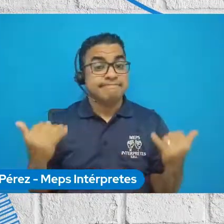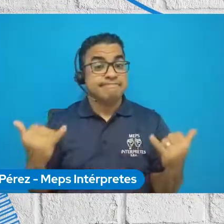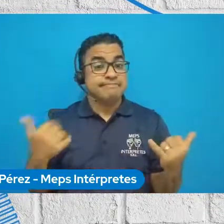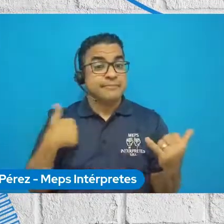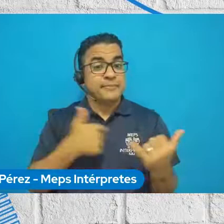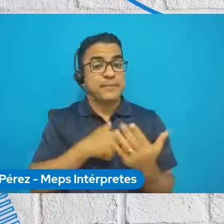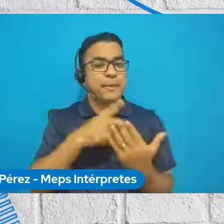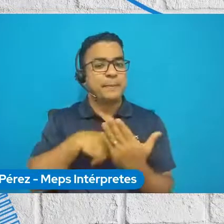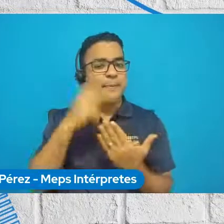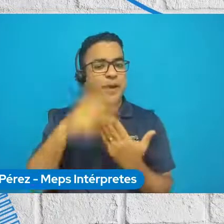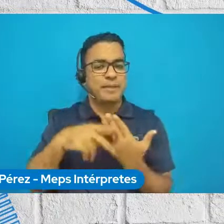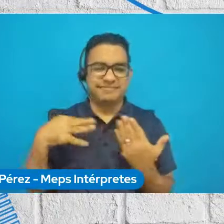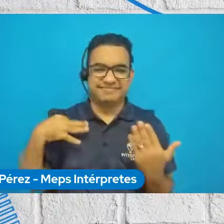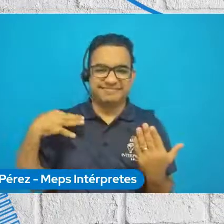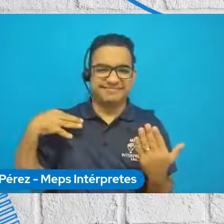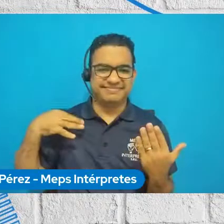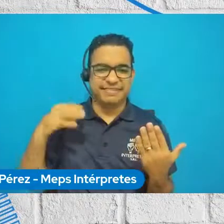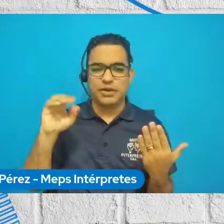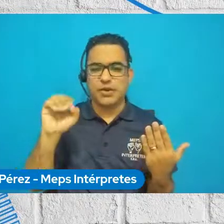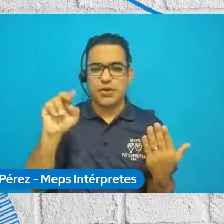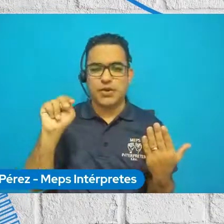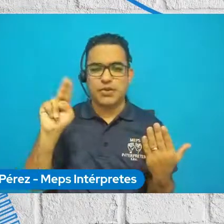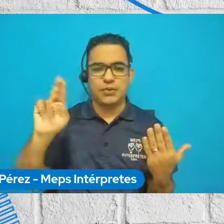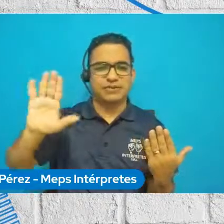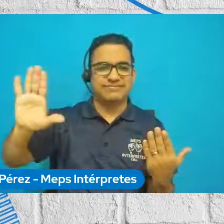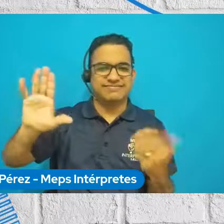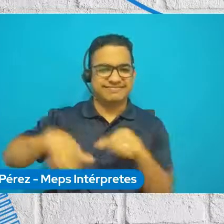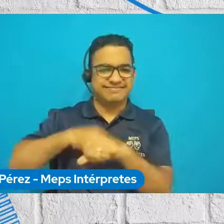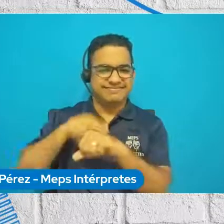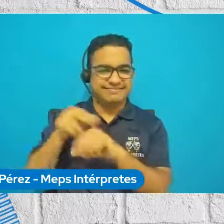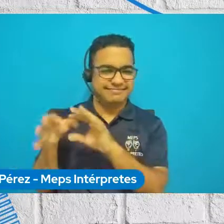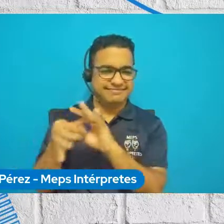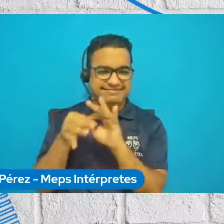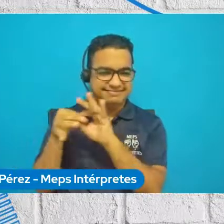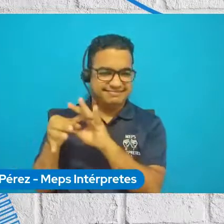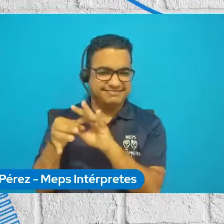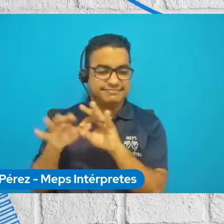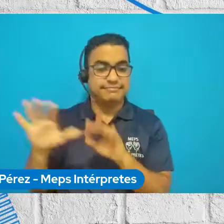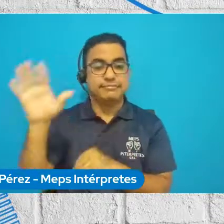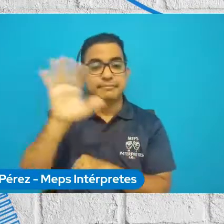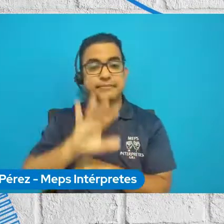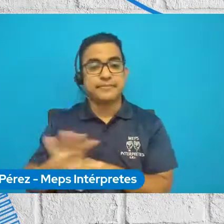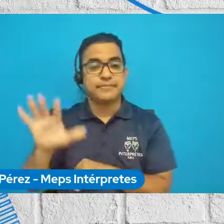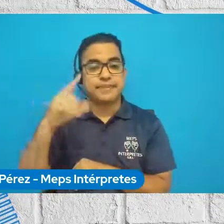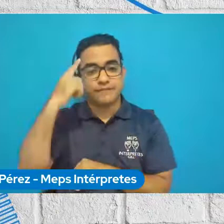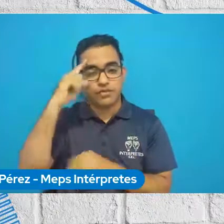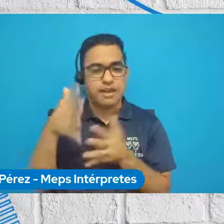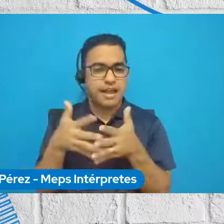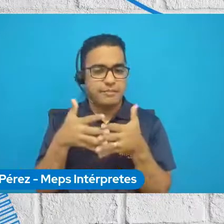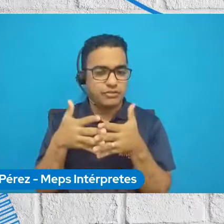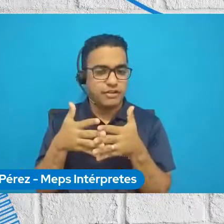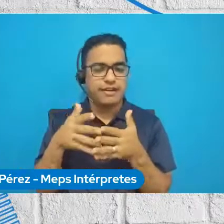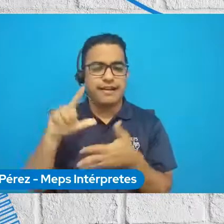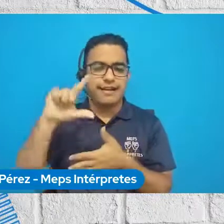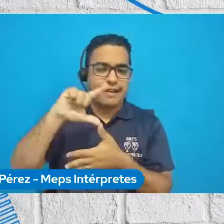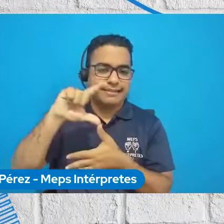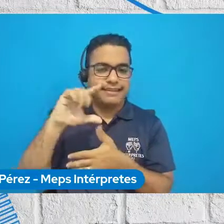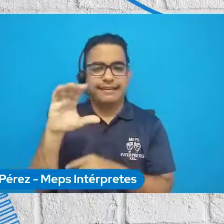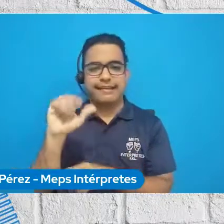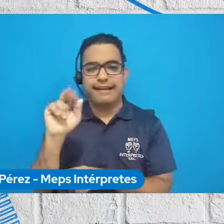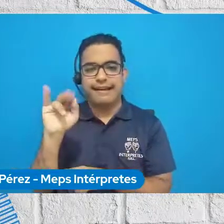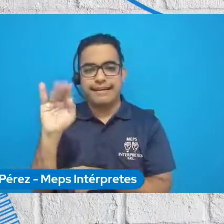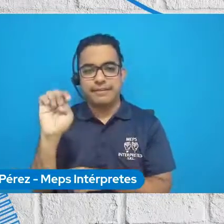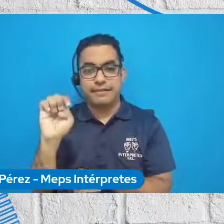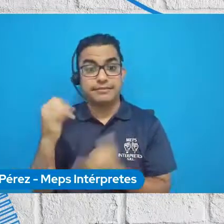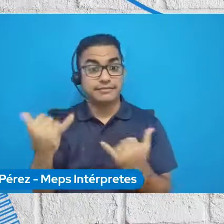programa de voluntarios de las Naciones Unidas, la Oficina Regional para América Latina y Caribe. Estoy muy contenta porque el día